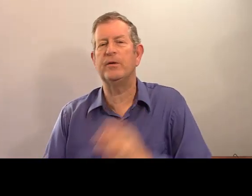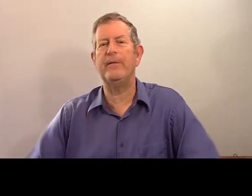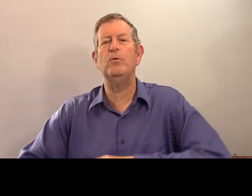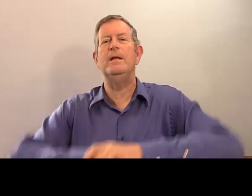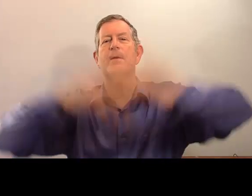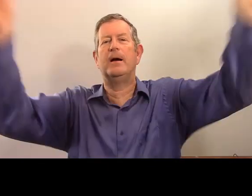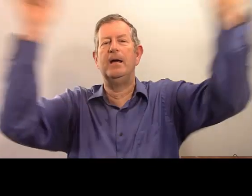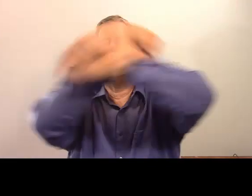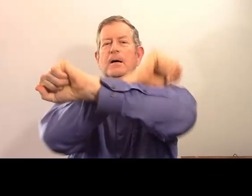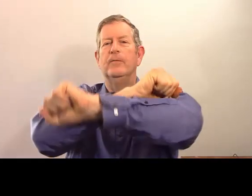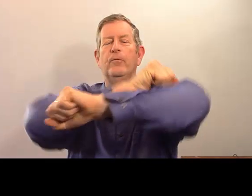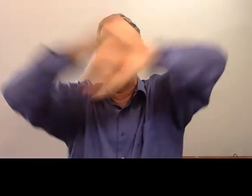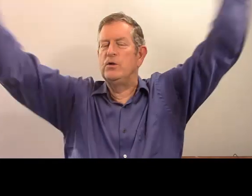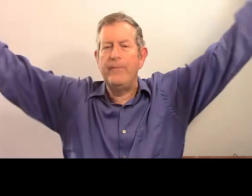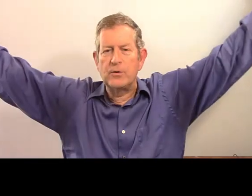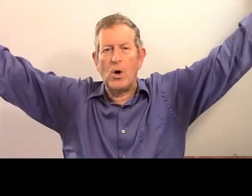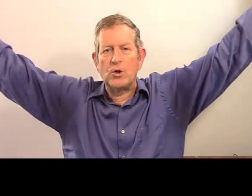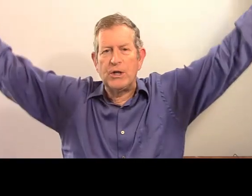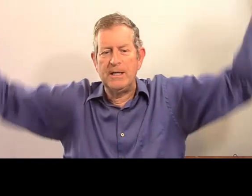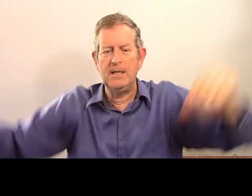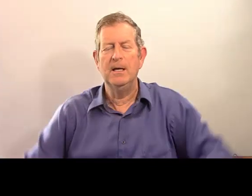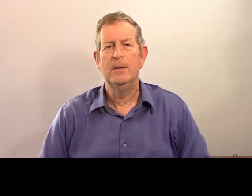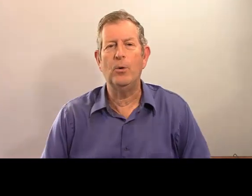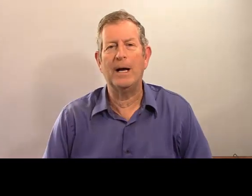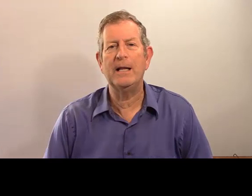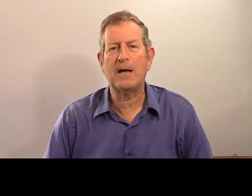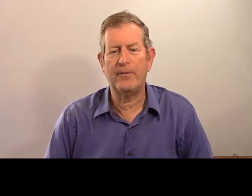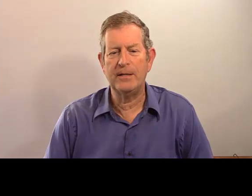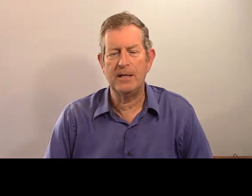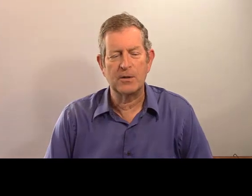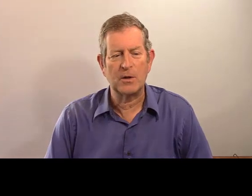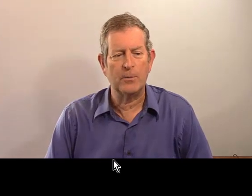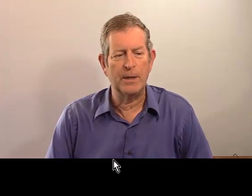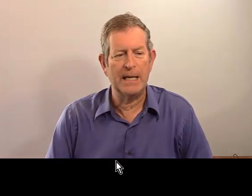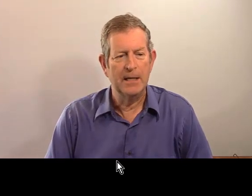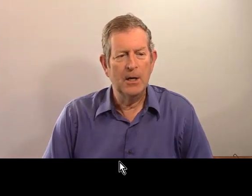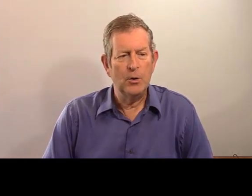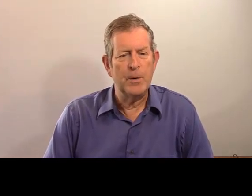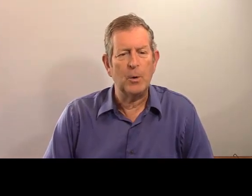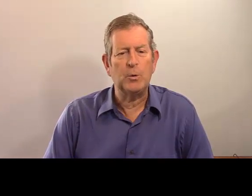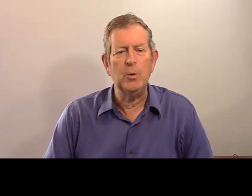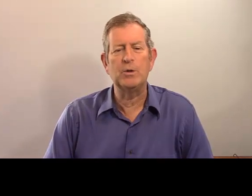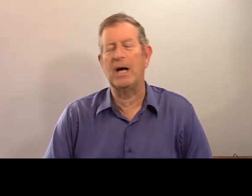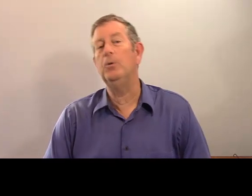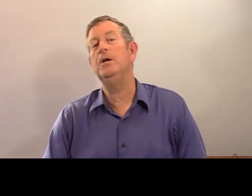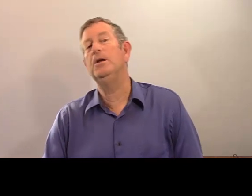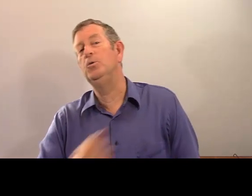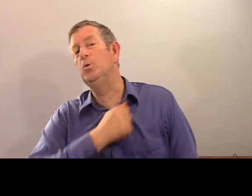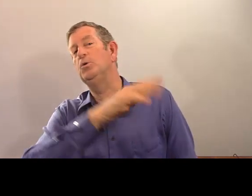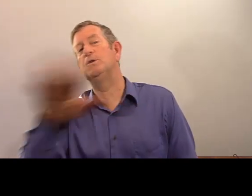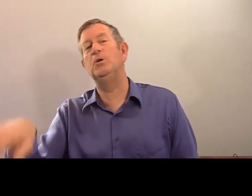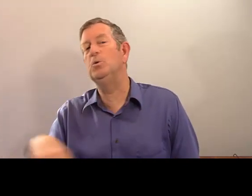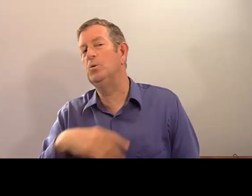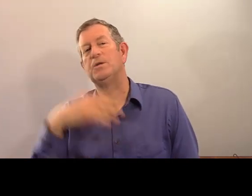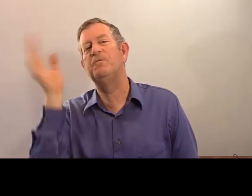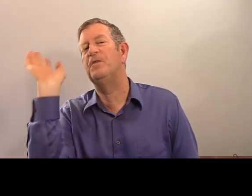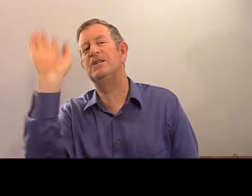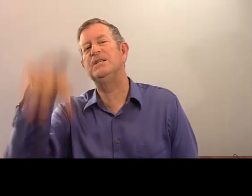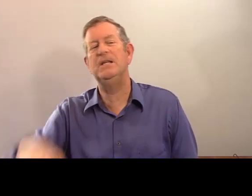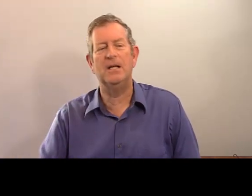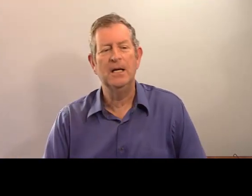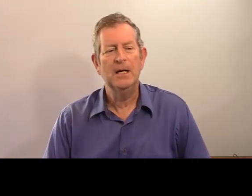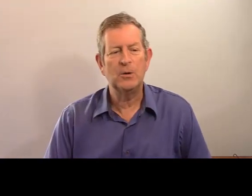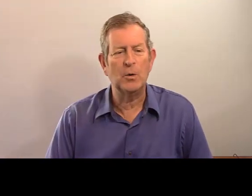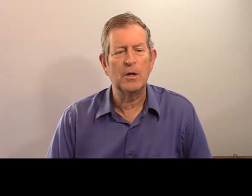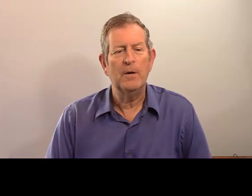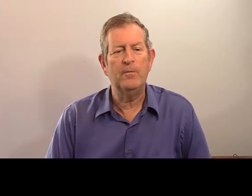plus et puis je vais vous libérer. Après, je vais vous enchaîner pour aller travailler sans mon aide. Numéro 12. Ah oui, nous, c'est nous. C'est